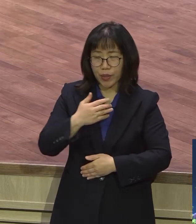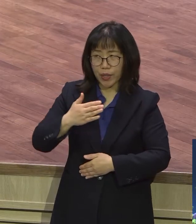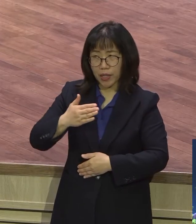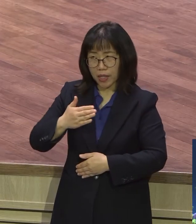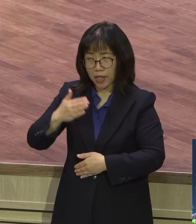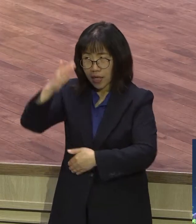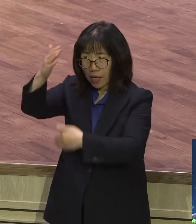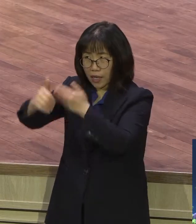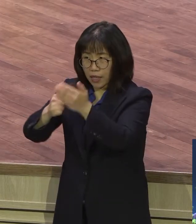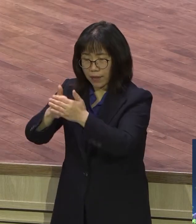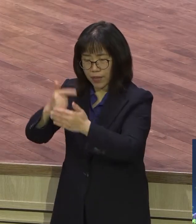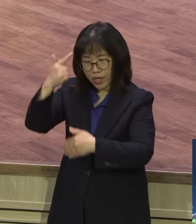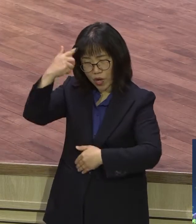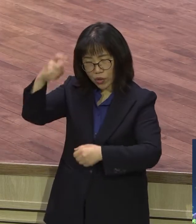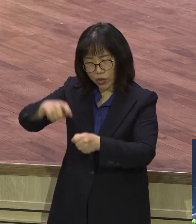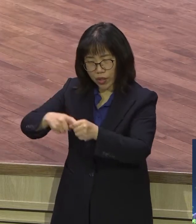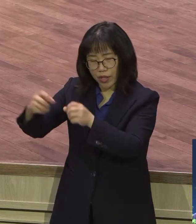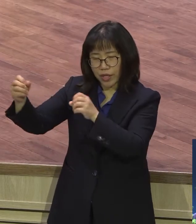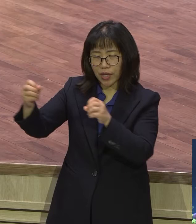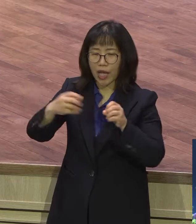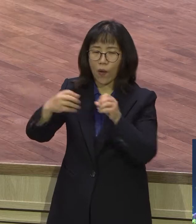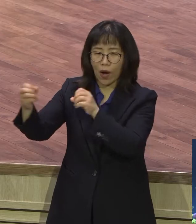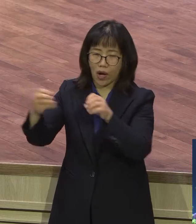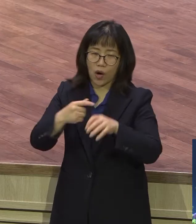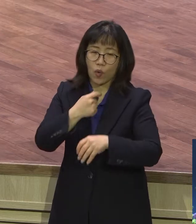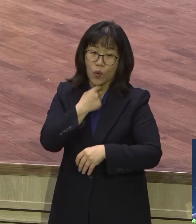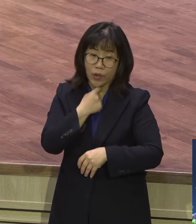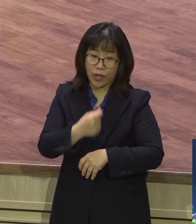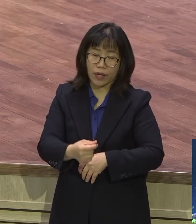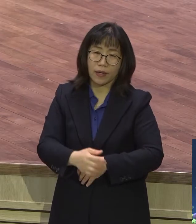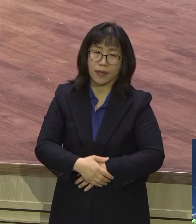영적이 사람으로 자꾸 세상에 뺏기지 않으려고